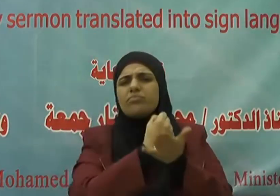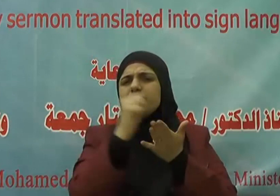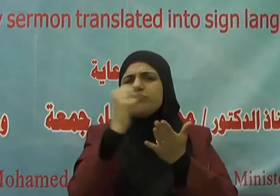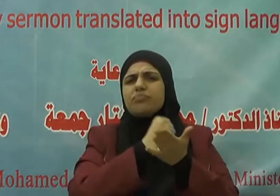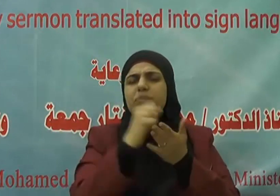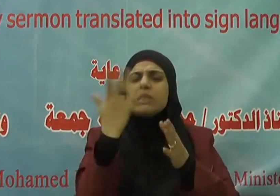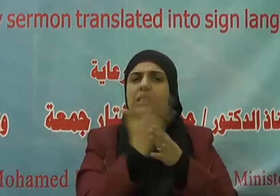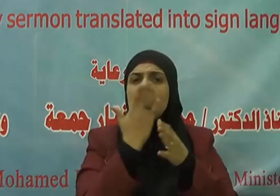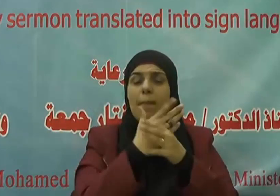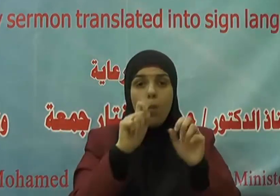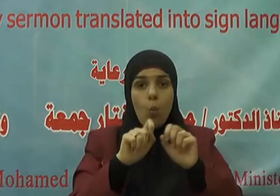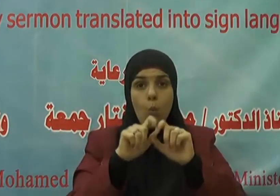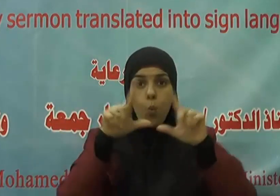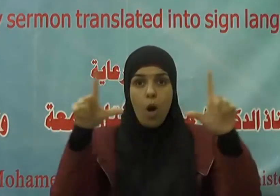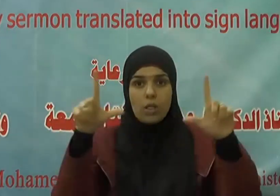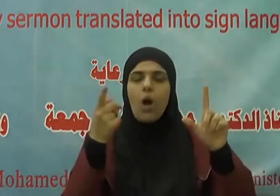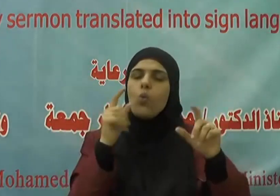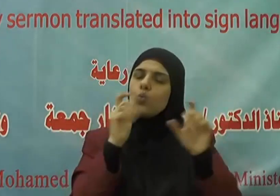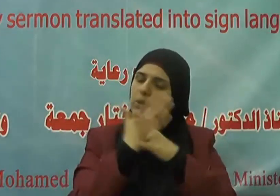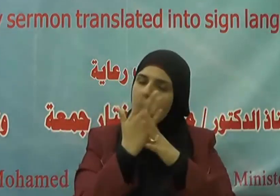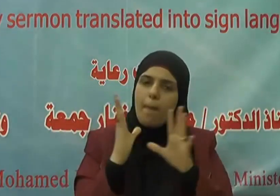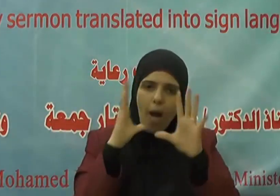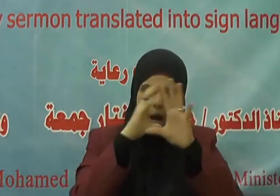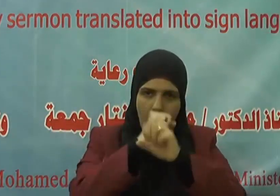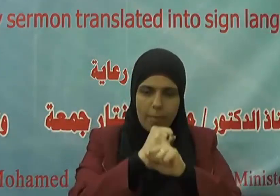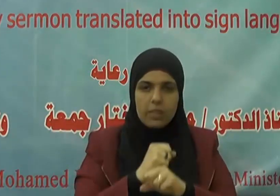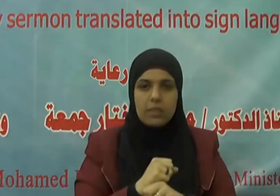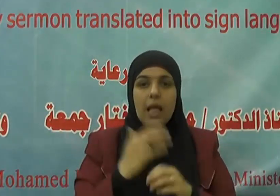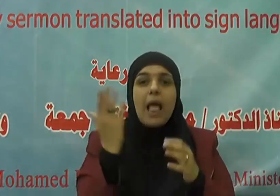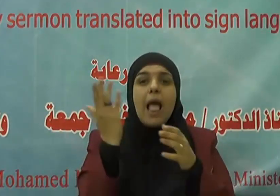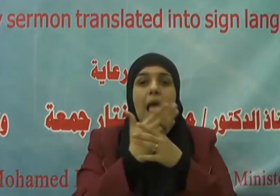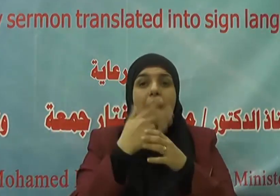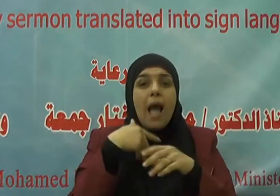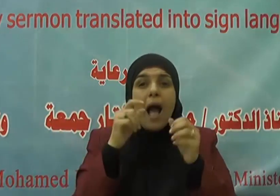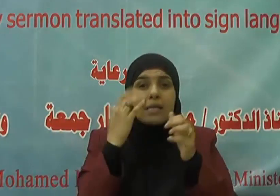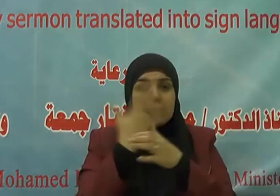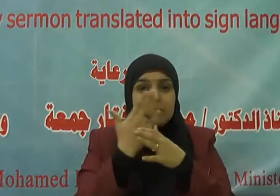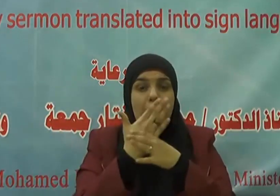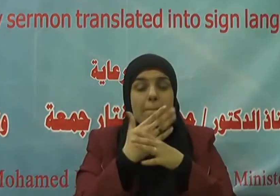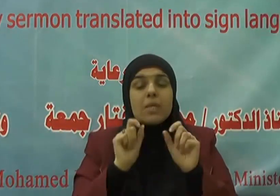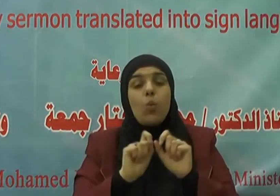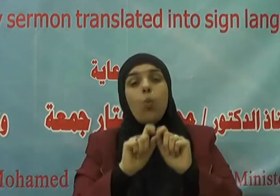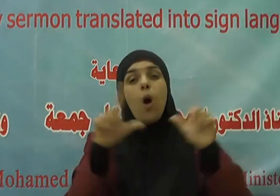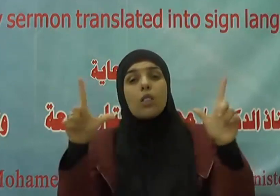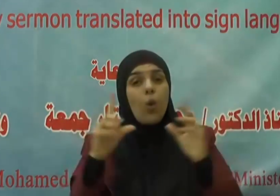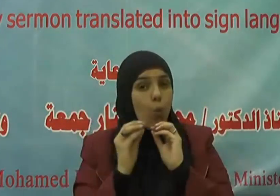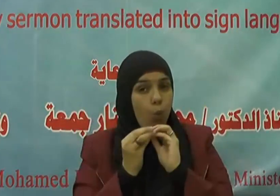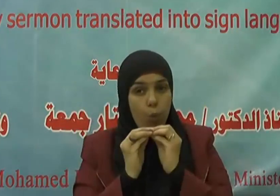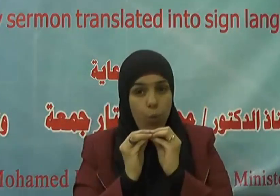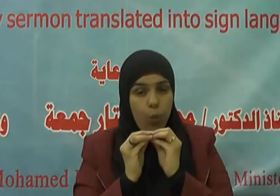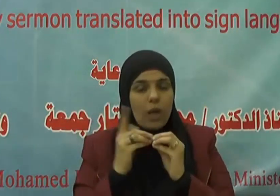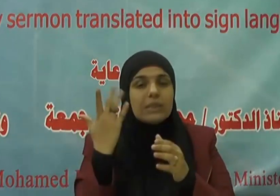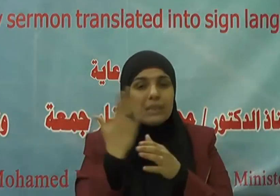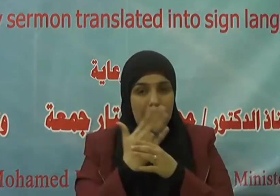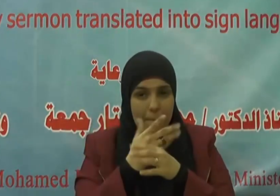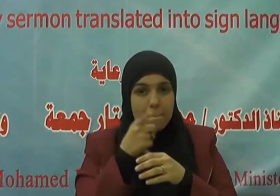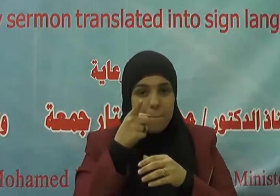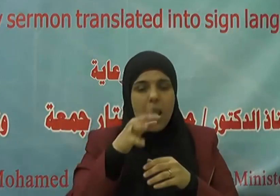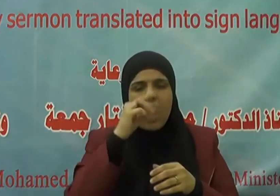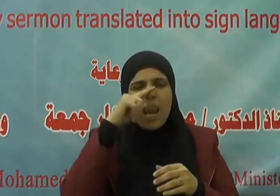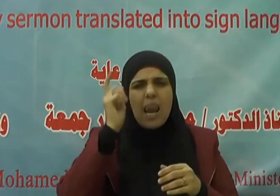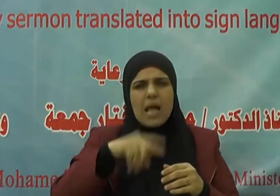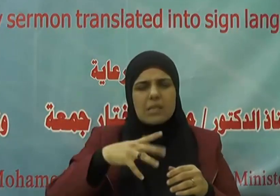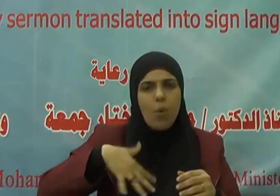ظاهرة وباطنة أما الأسباب الظاهرة التي يجب